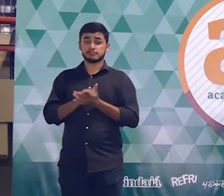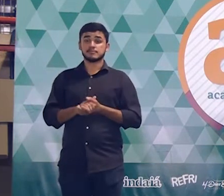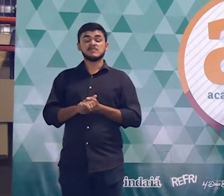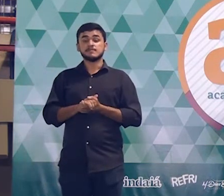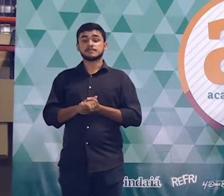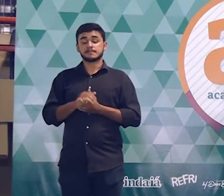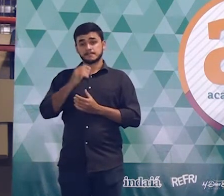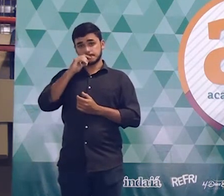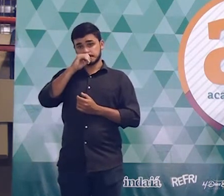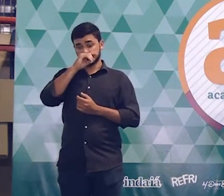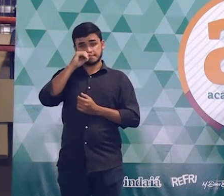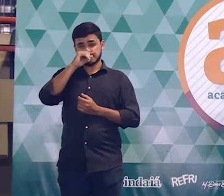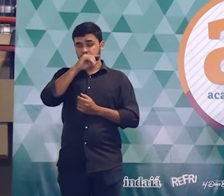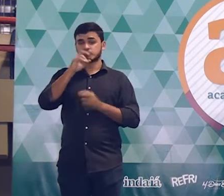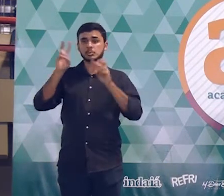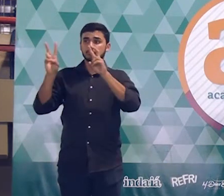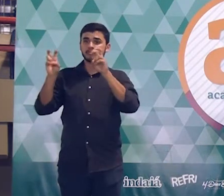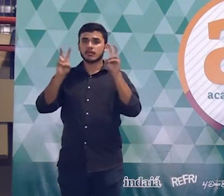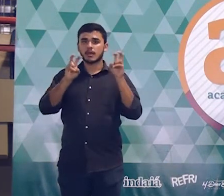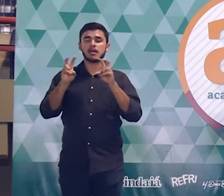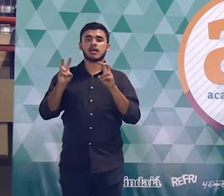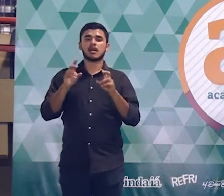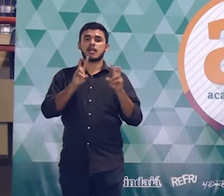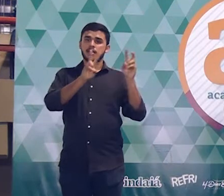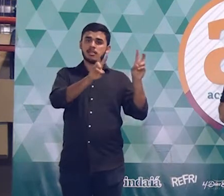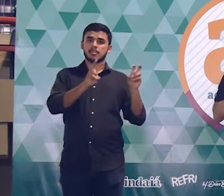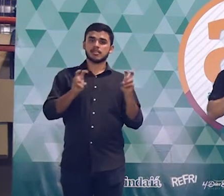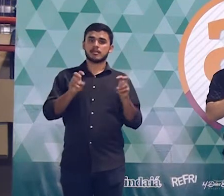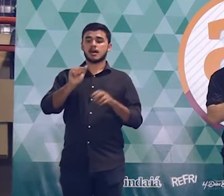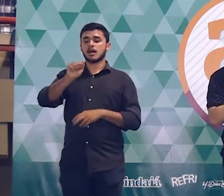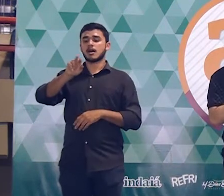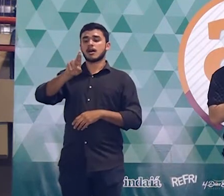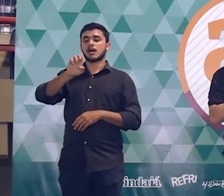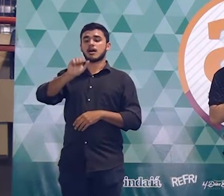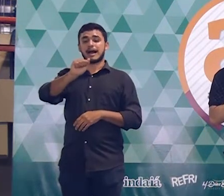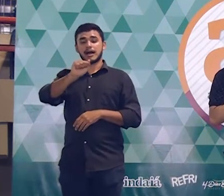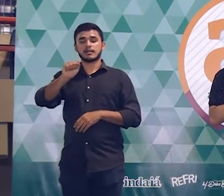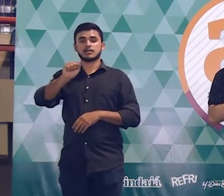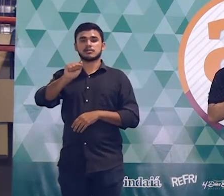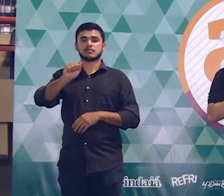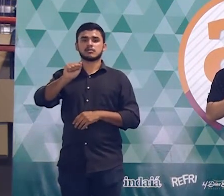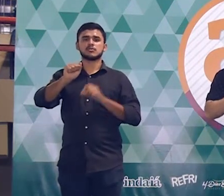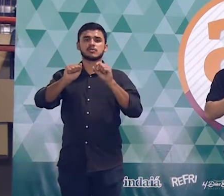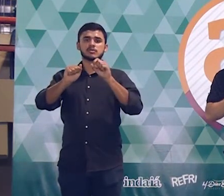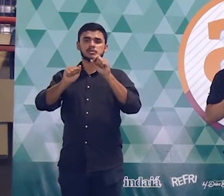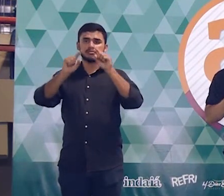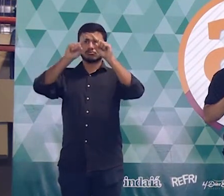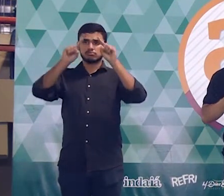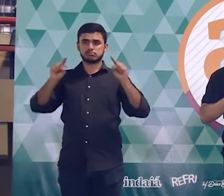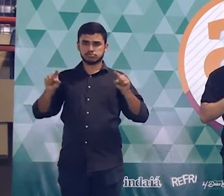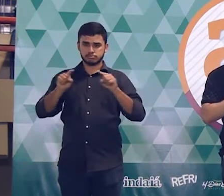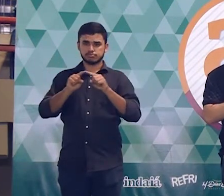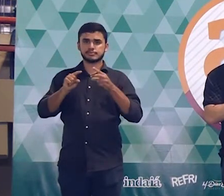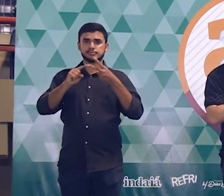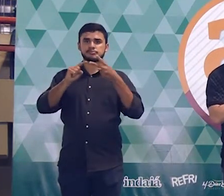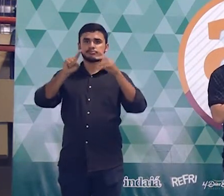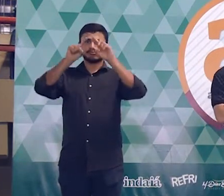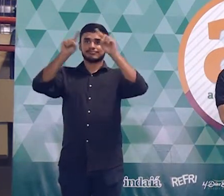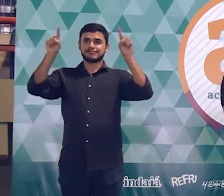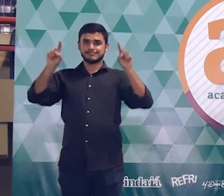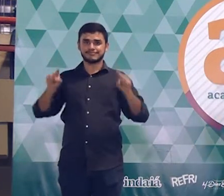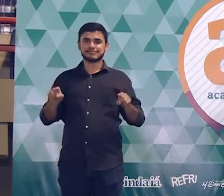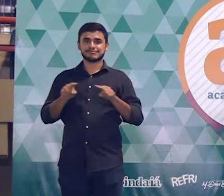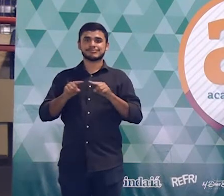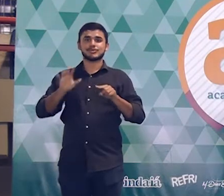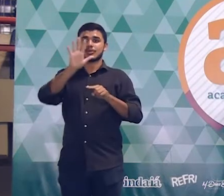de geometria plana, aborda muito mais o tema relacionado à área das figuras planas, tá certo? Então pessoal, por favor, vamos pegar o